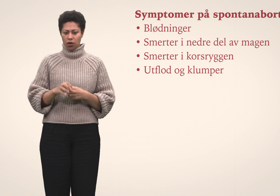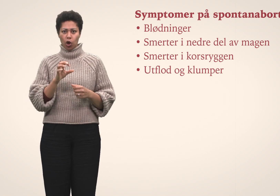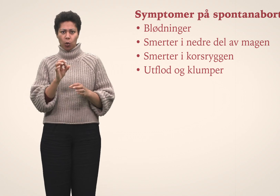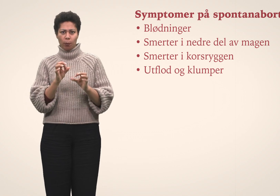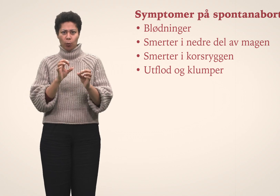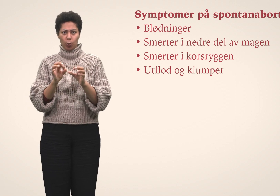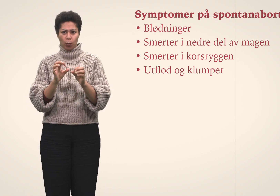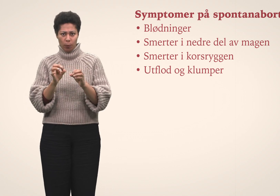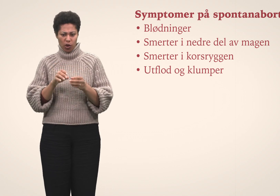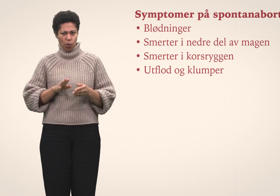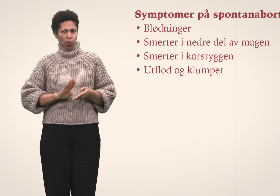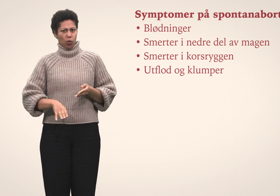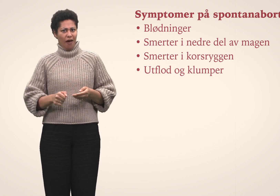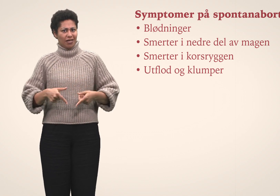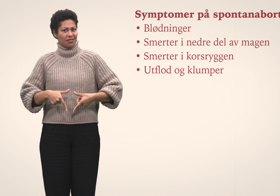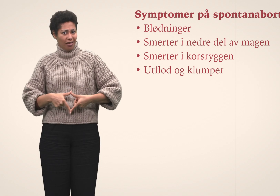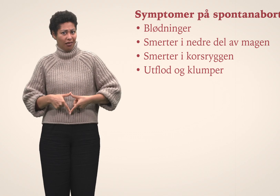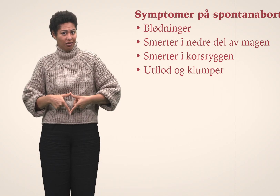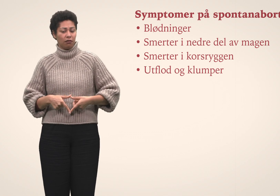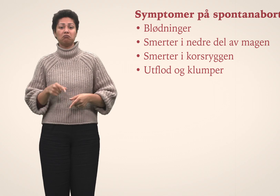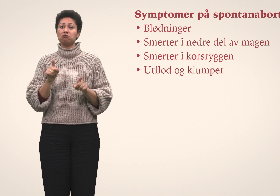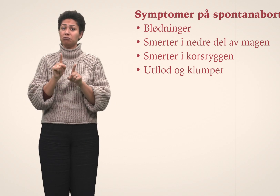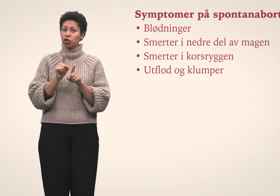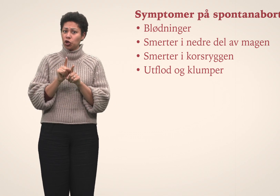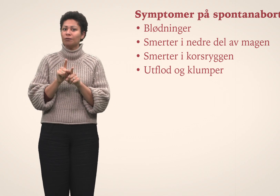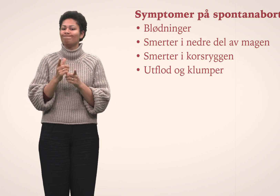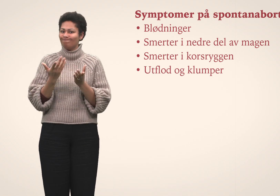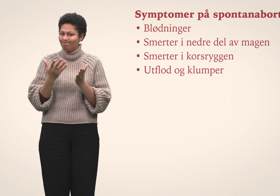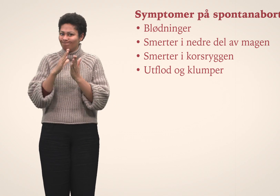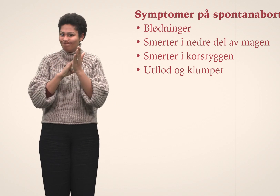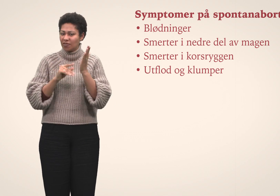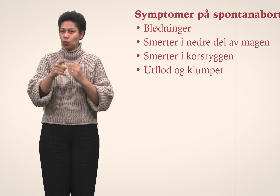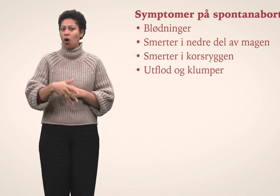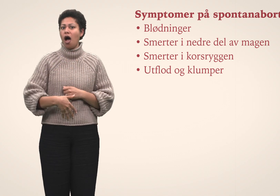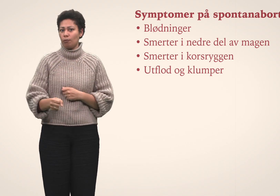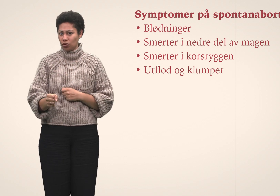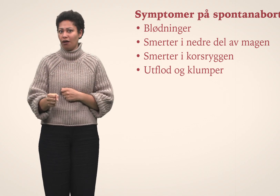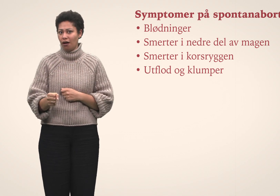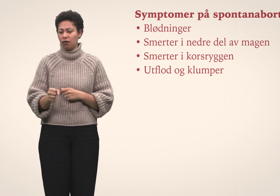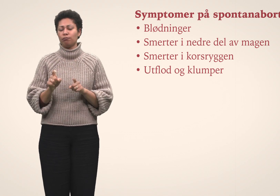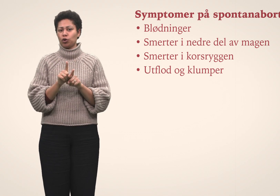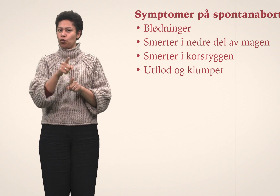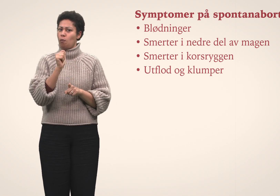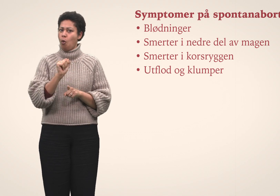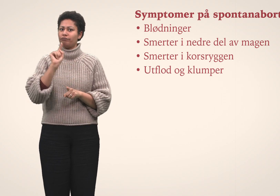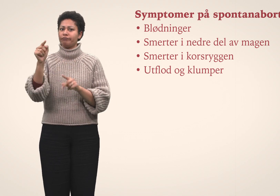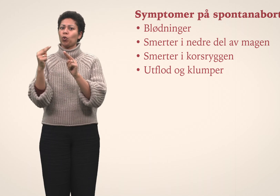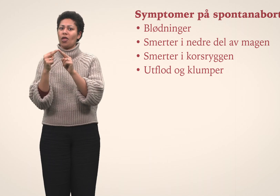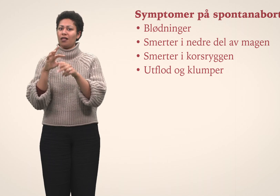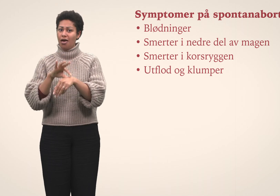Utflod og klumper som kommer ut av skjeden. Det kan sannsynligvis bety at du aborterer. Da bør